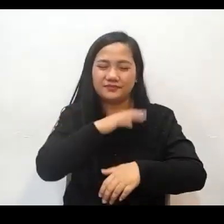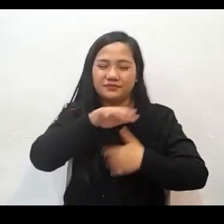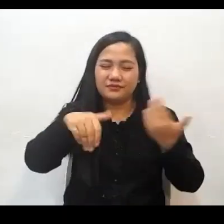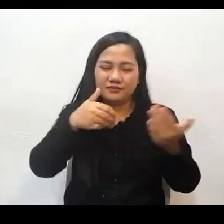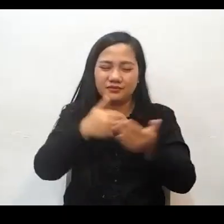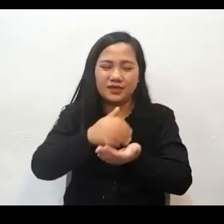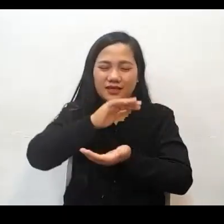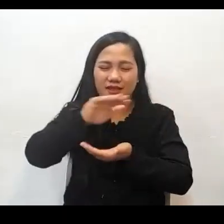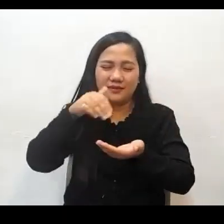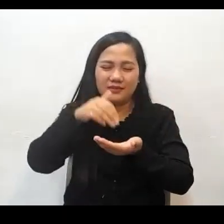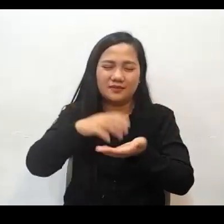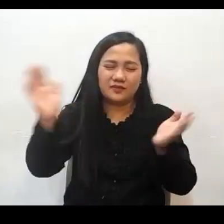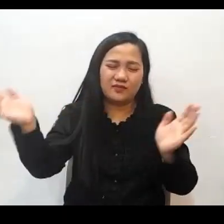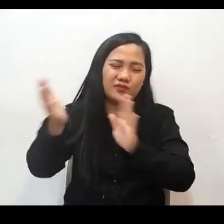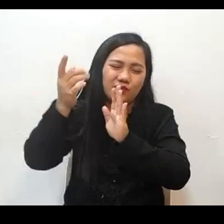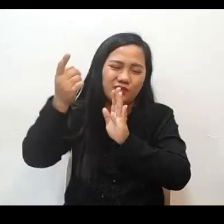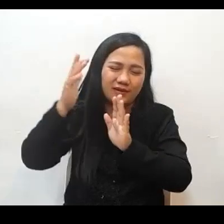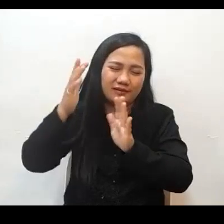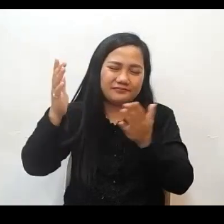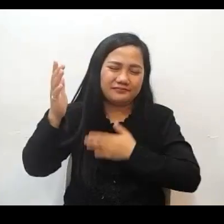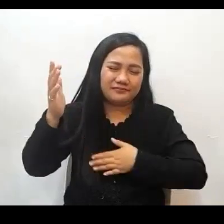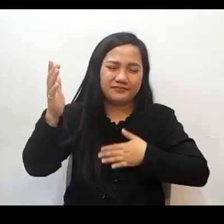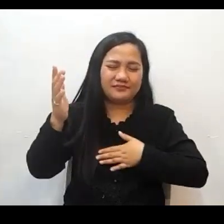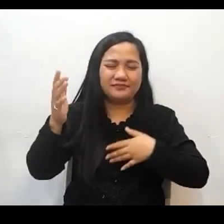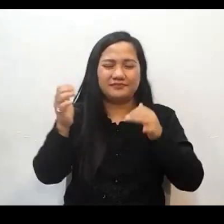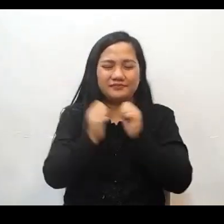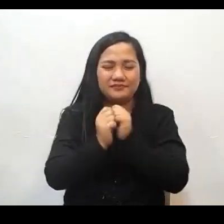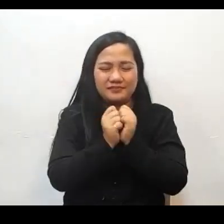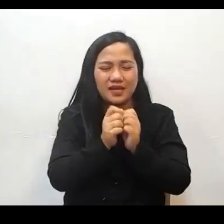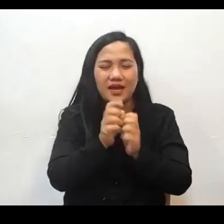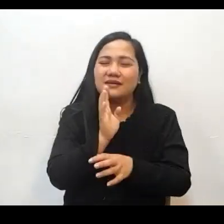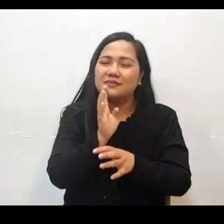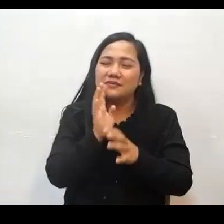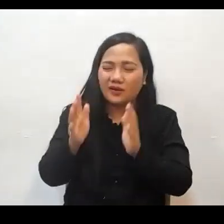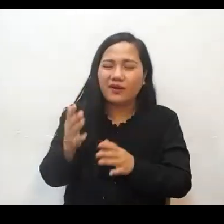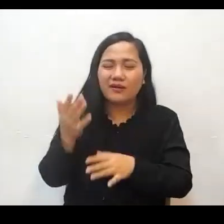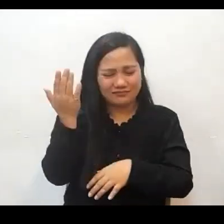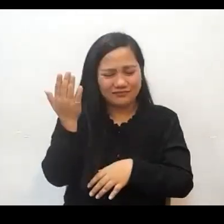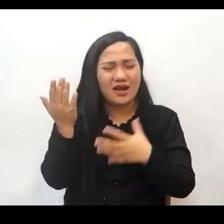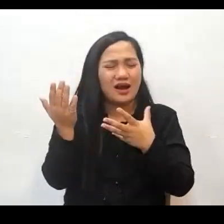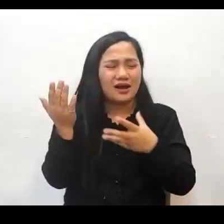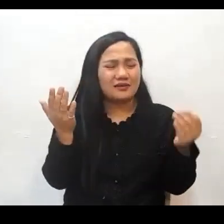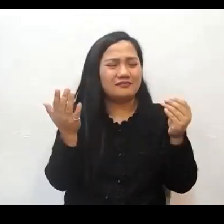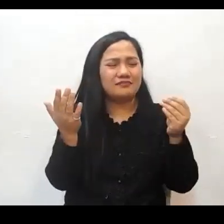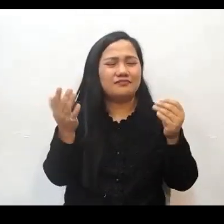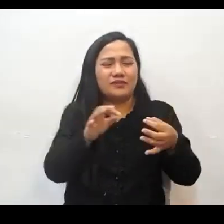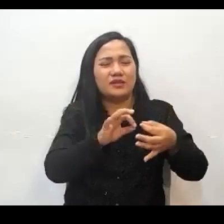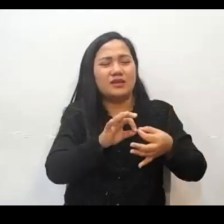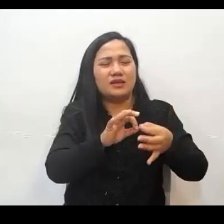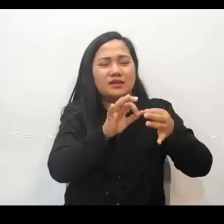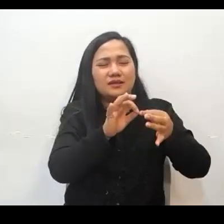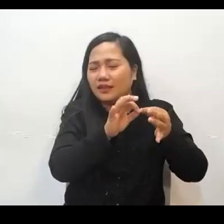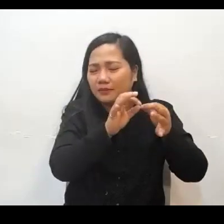nasa harapan ng Diyos. So please be with the speaker and interpreter to deliver your message clearly. Kaya samahan niyo po yung tagapagsalita,